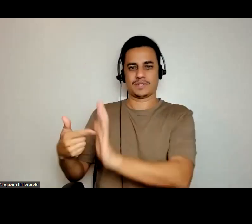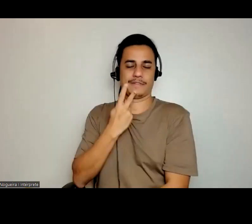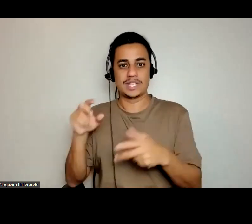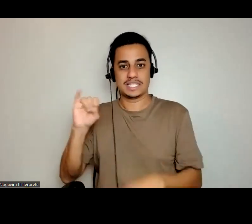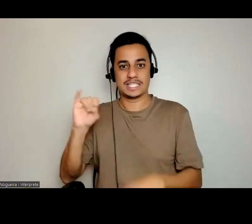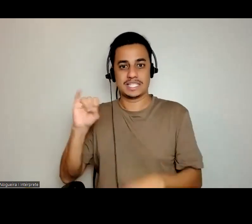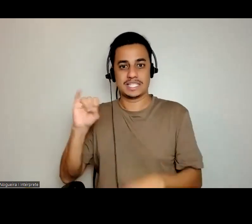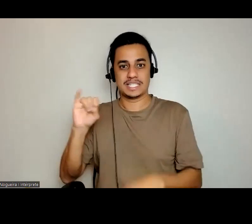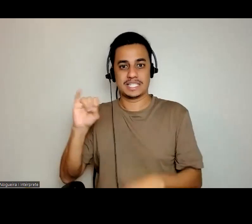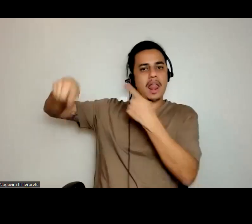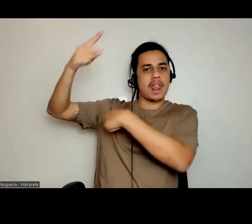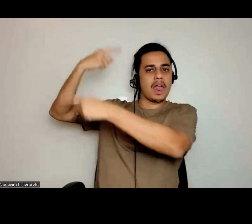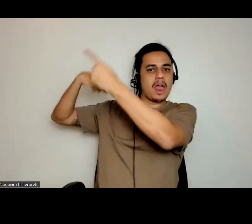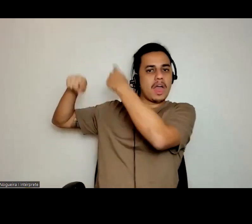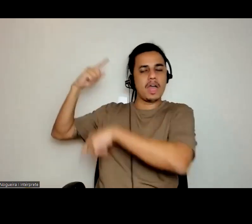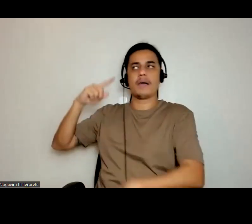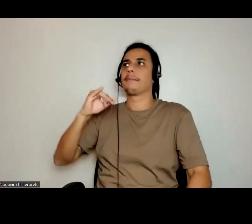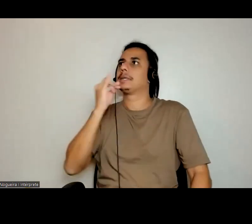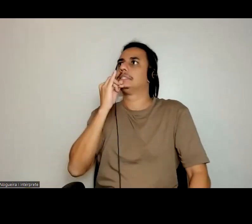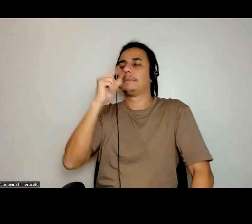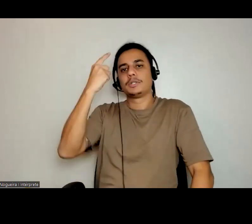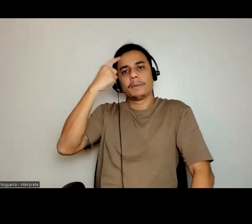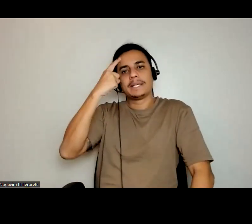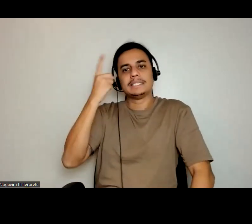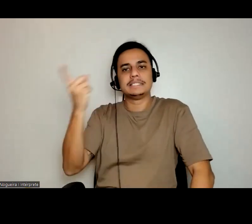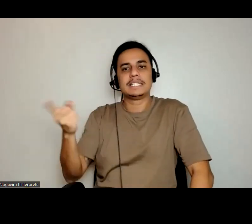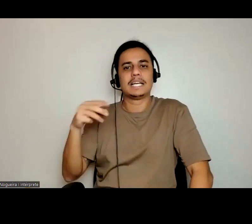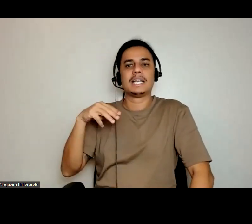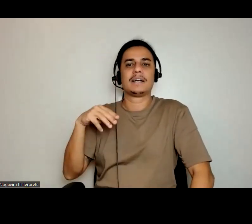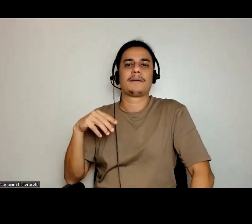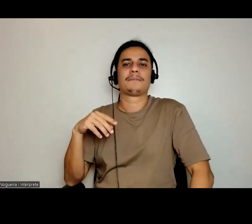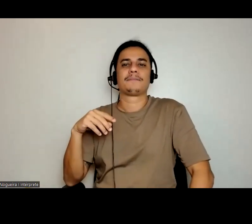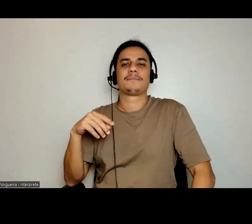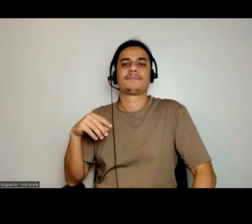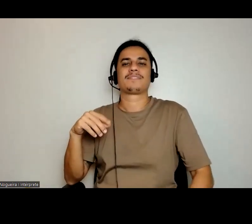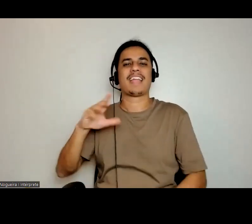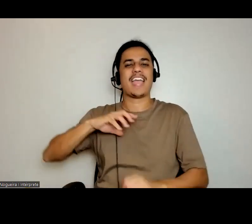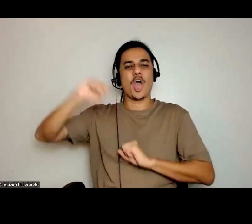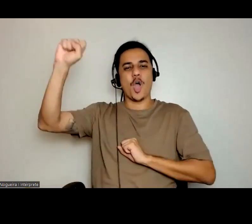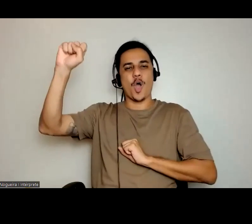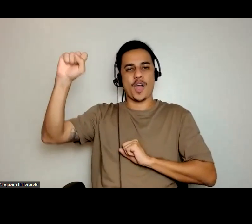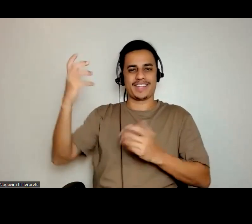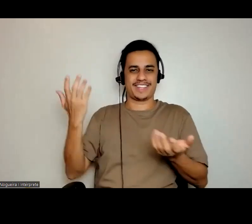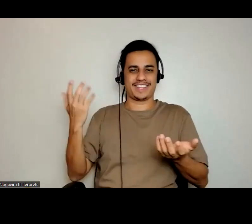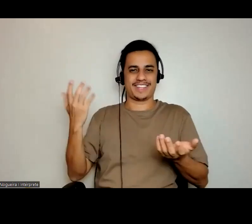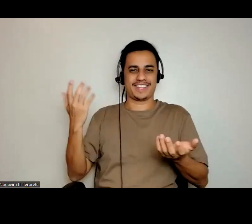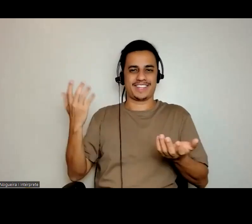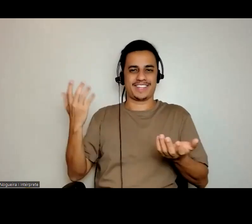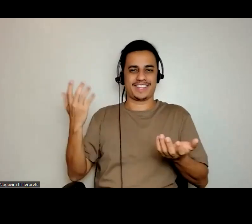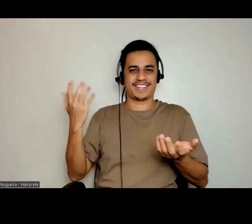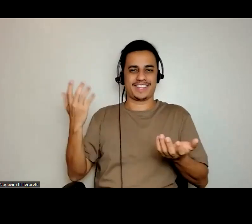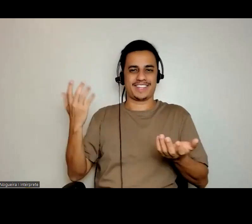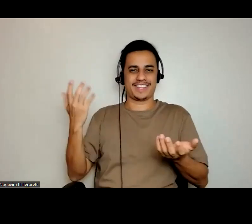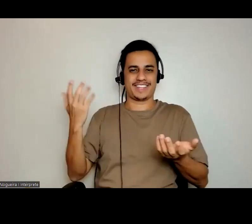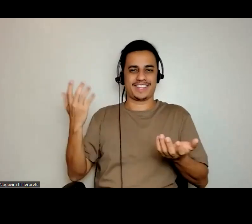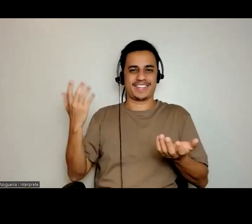uma história por trás, uma mitologia por trás, eu estou pensando agora, por exemplo, nesses heróis da Marvel e tal,